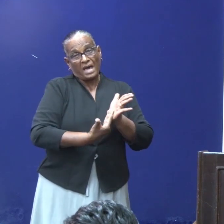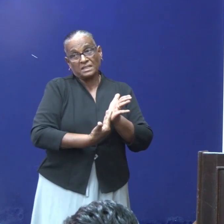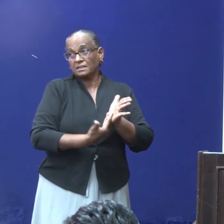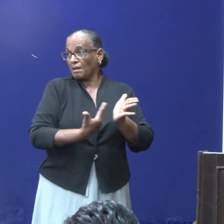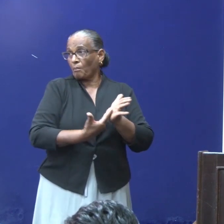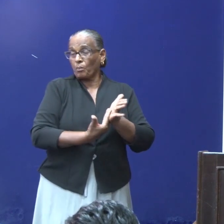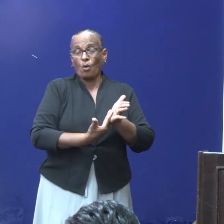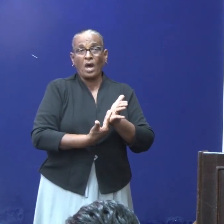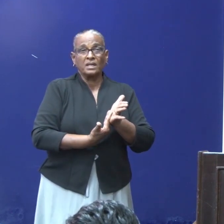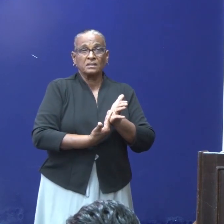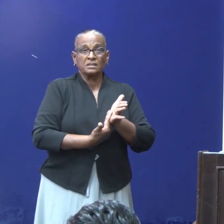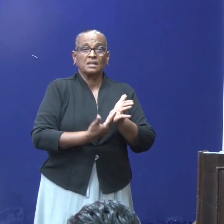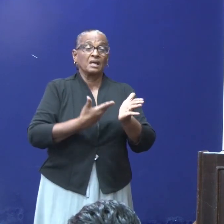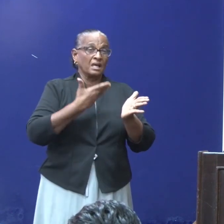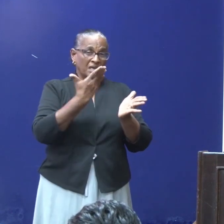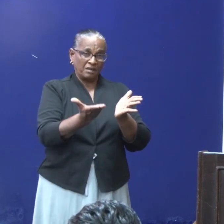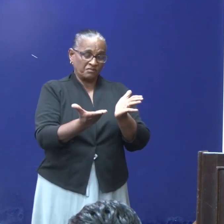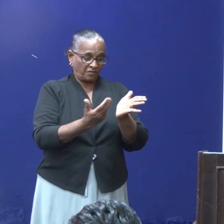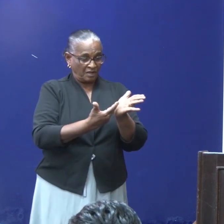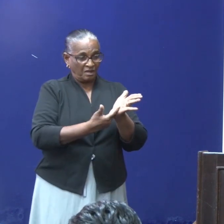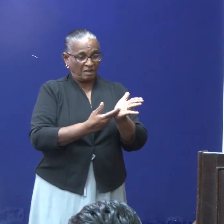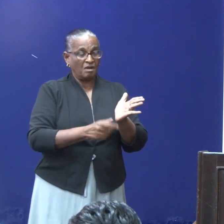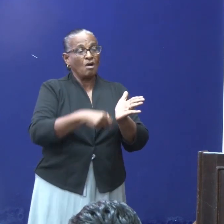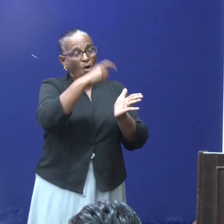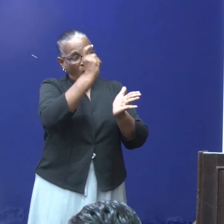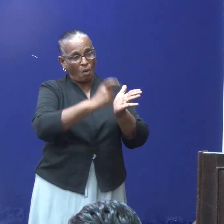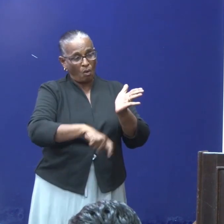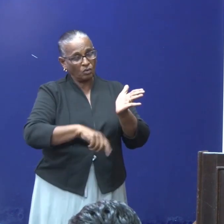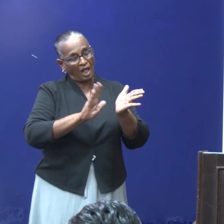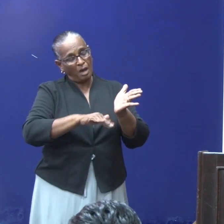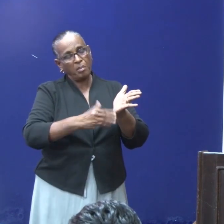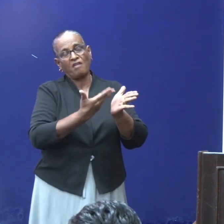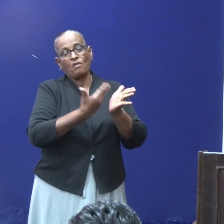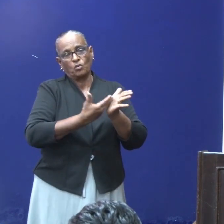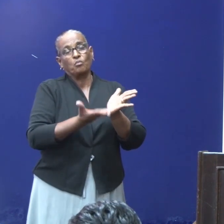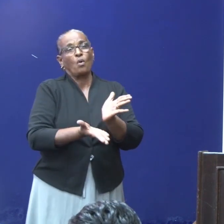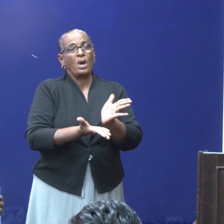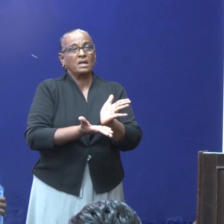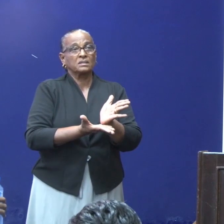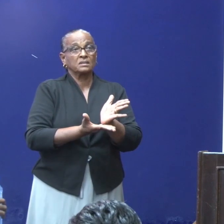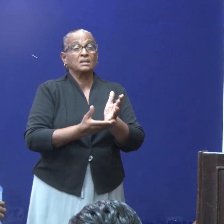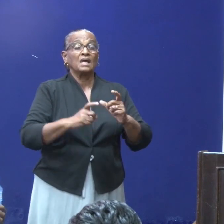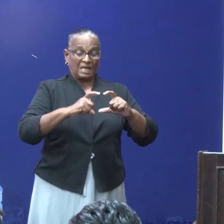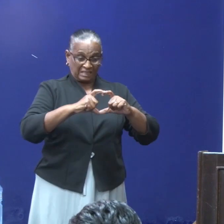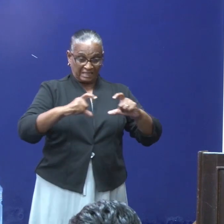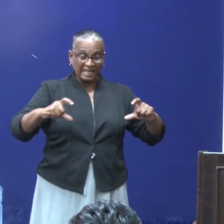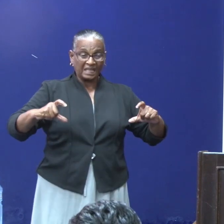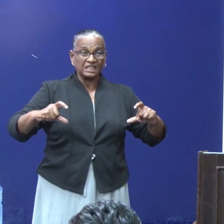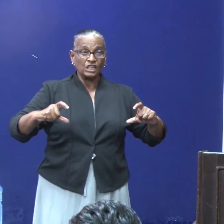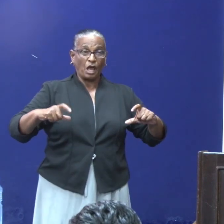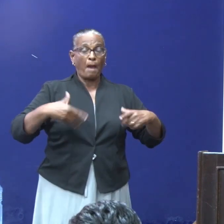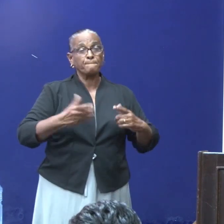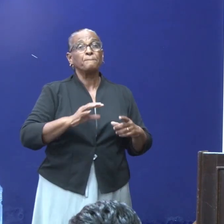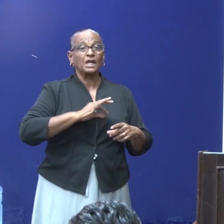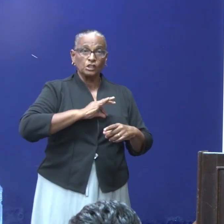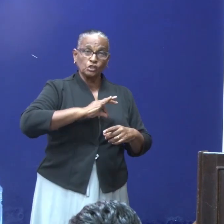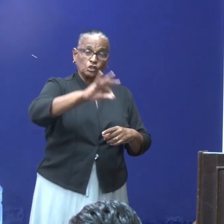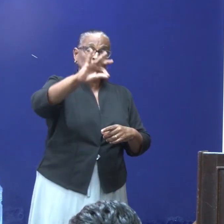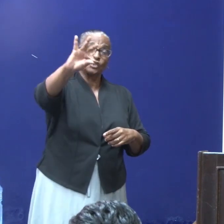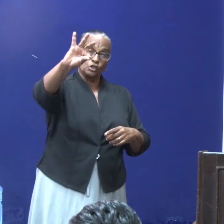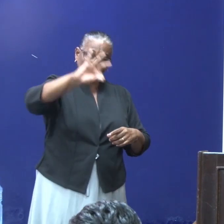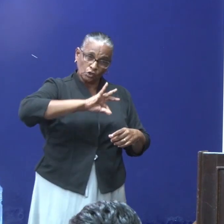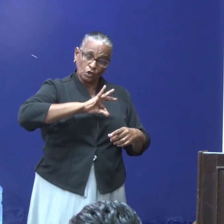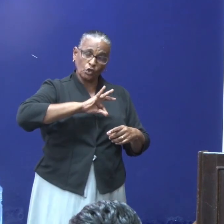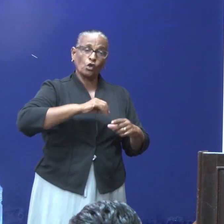het overleggen van een hotelverblijf. Over een ticket beschikken met terugreisdatum die